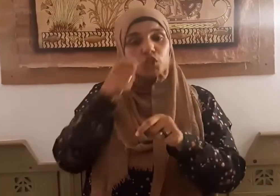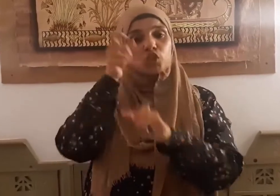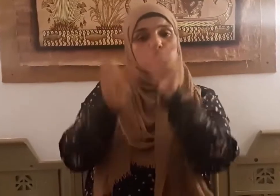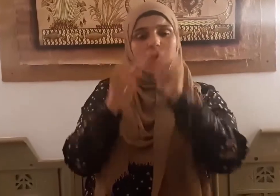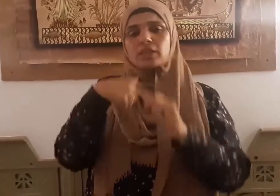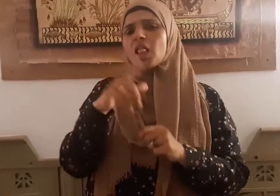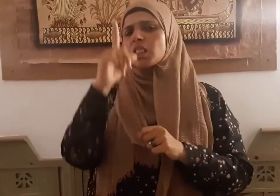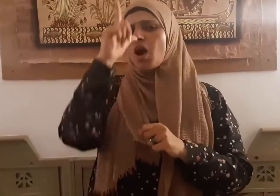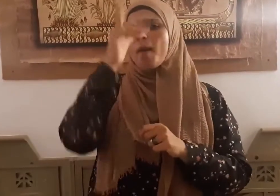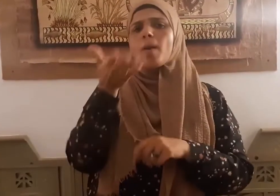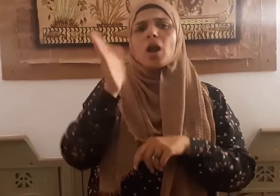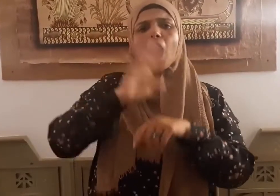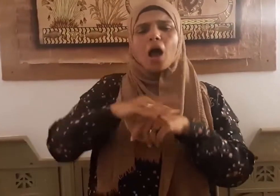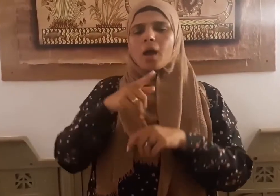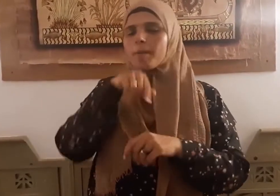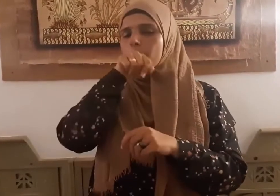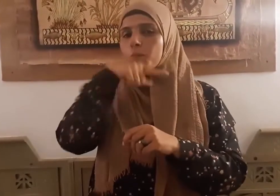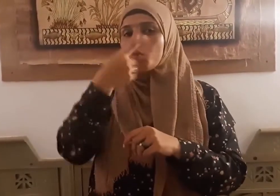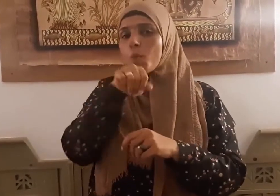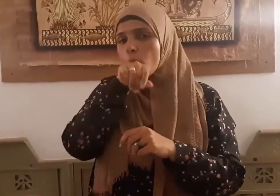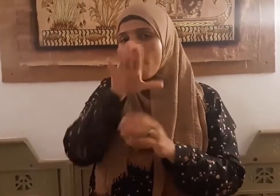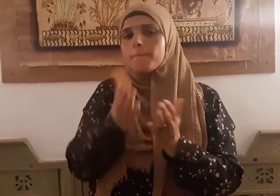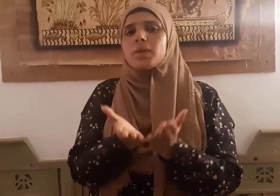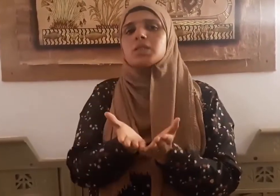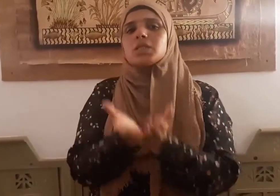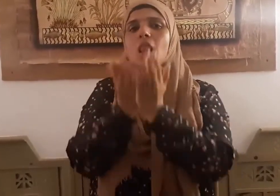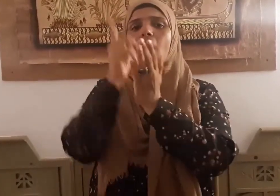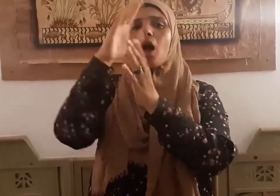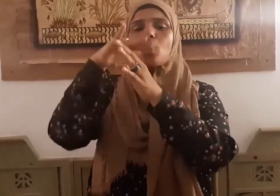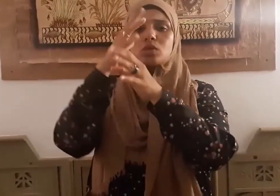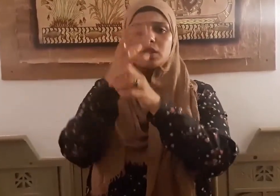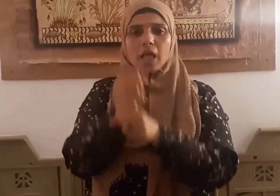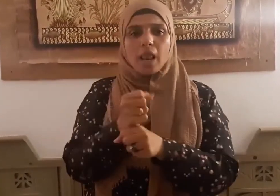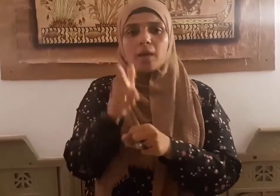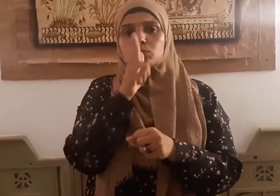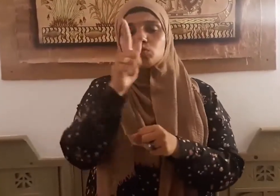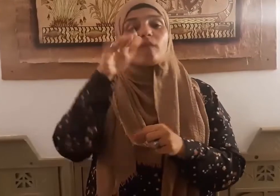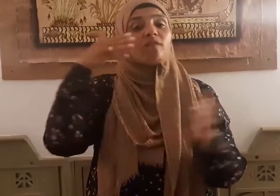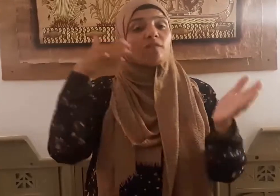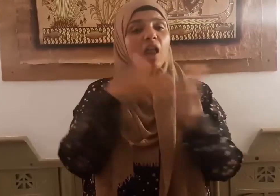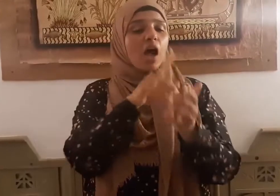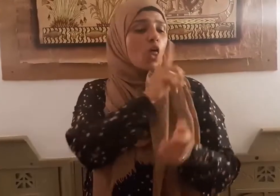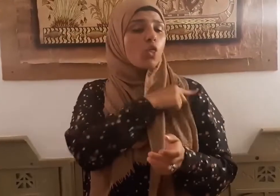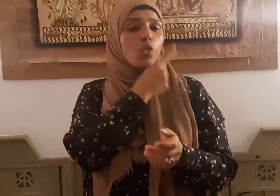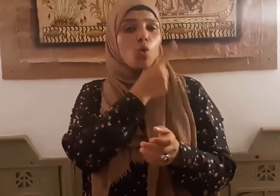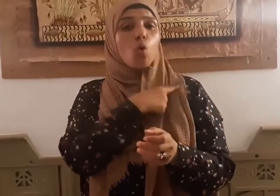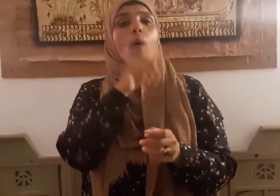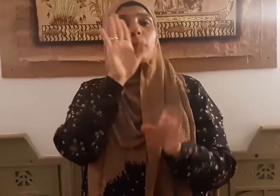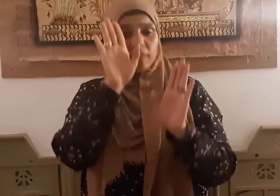أمره صلى الله عليه وسلم فيلقى جزاء تكبره وعناده